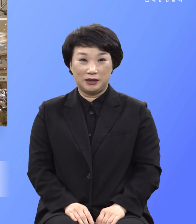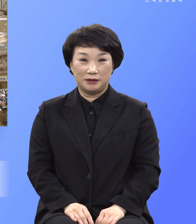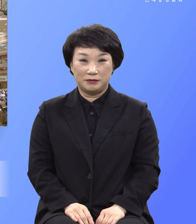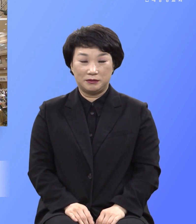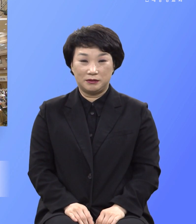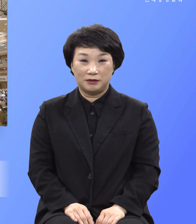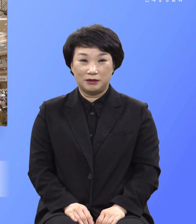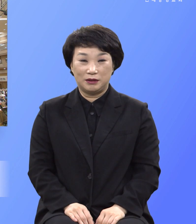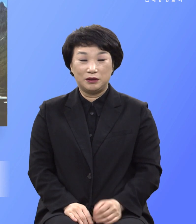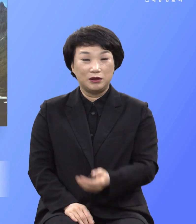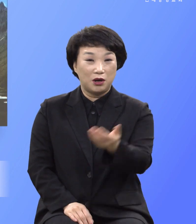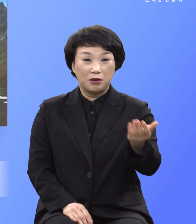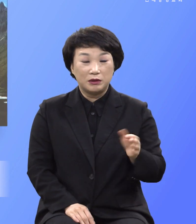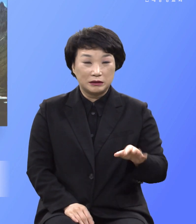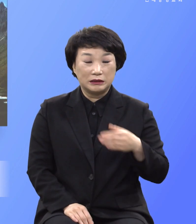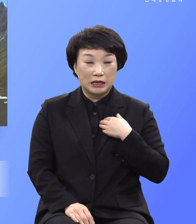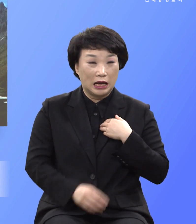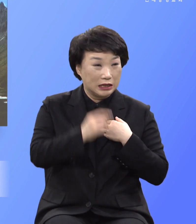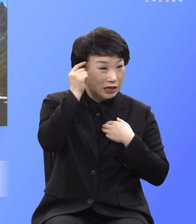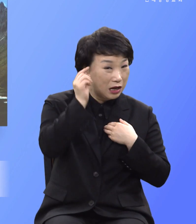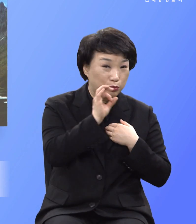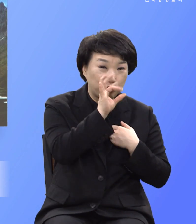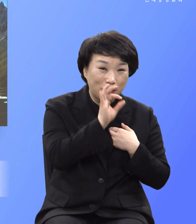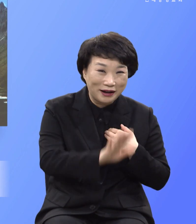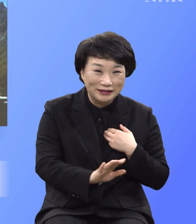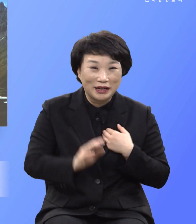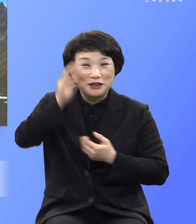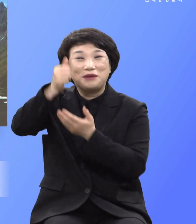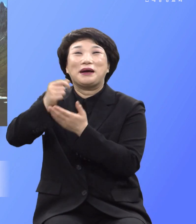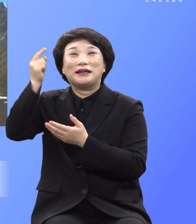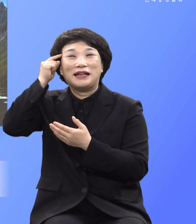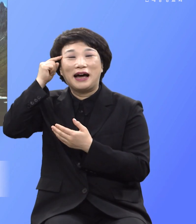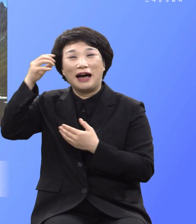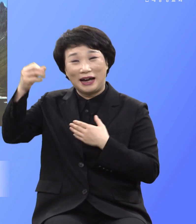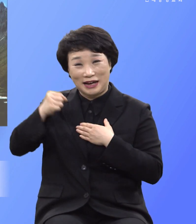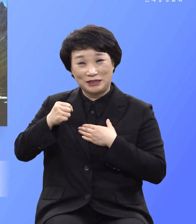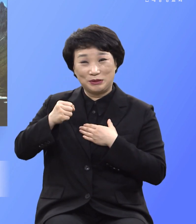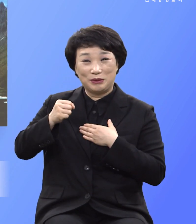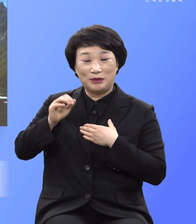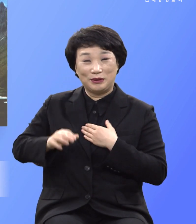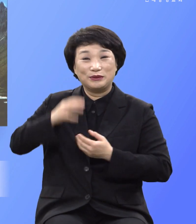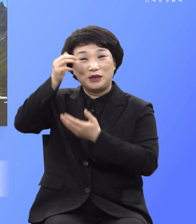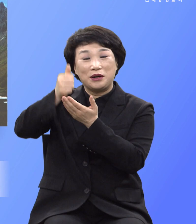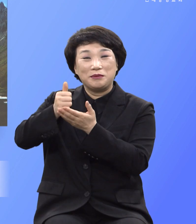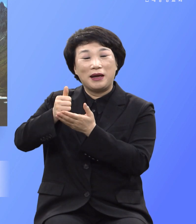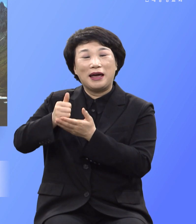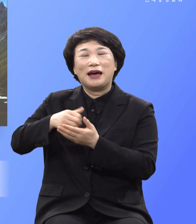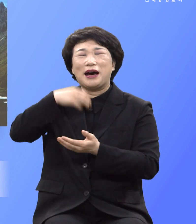맨정신을 할 수 없으나 성령의 정신으로 성령의 감동으로